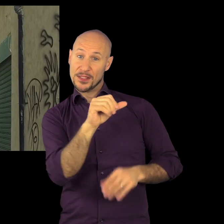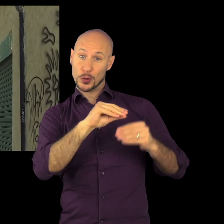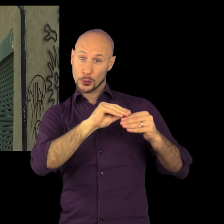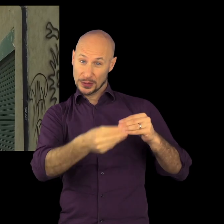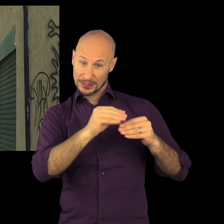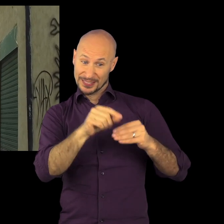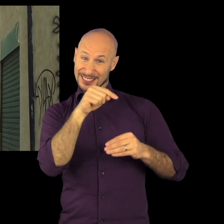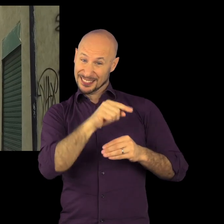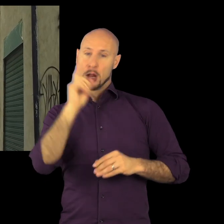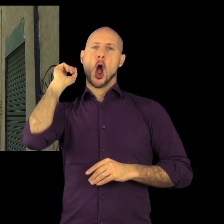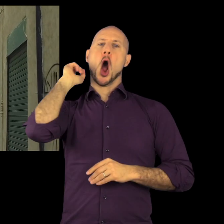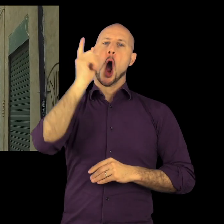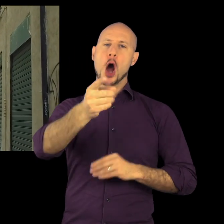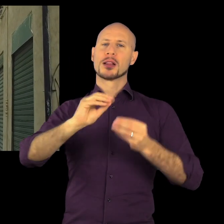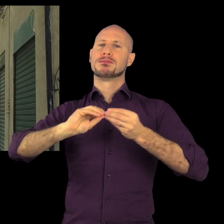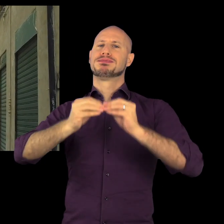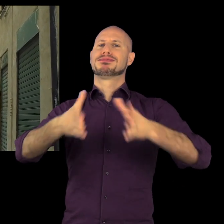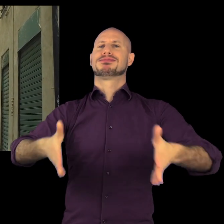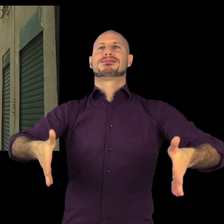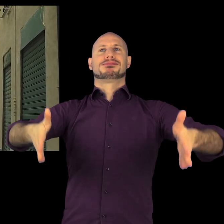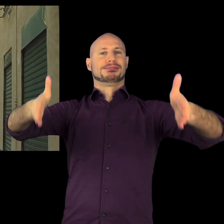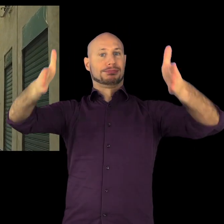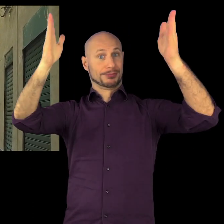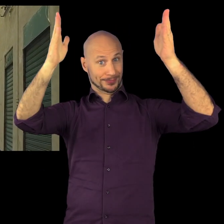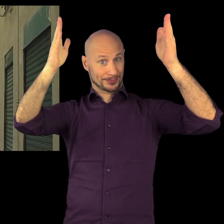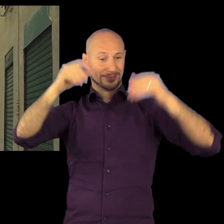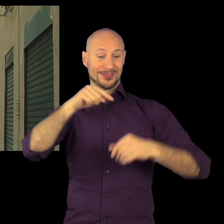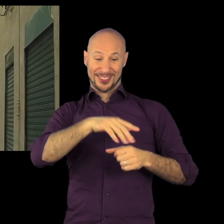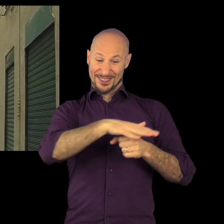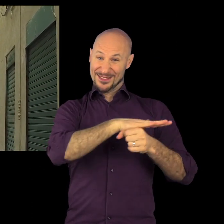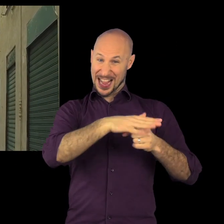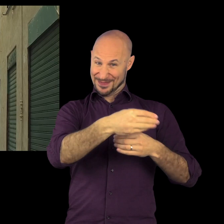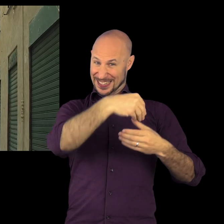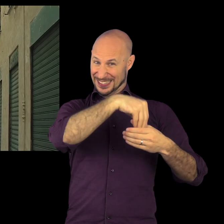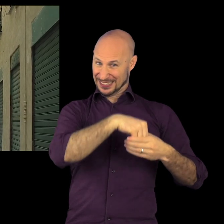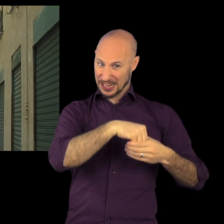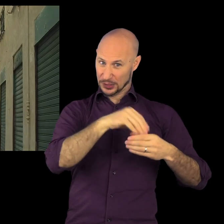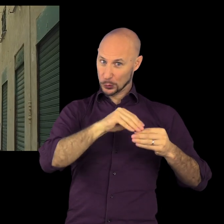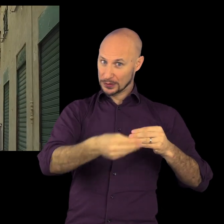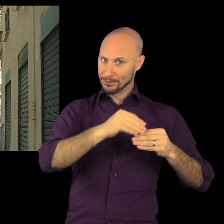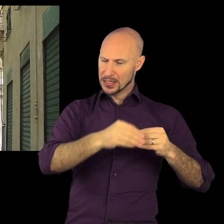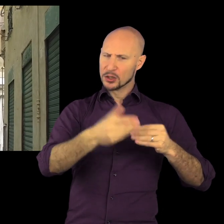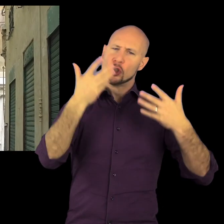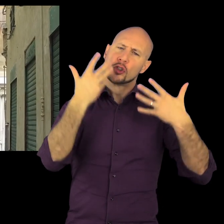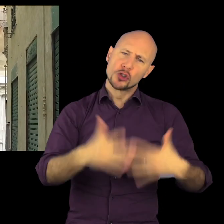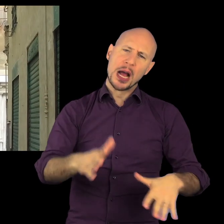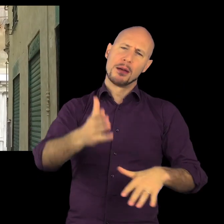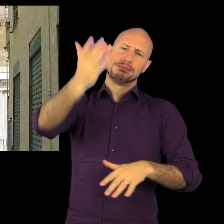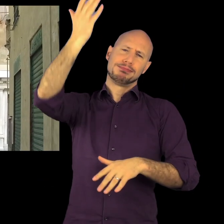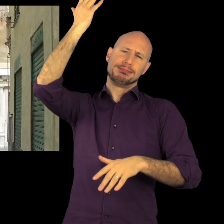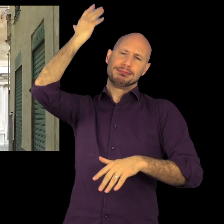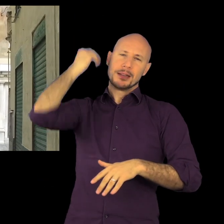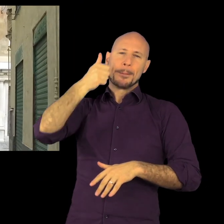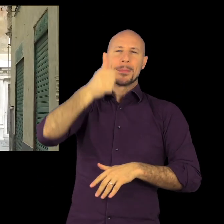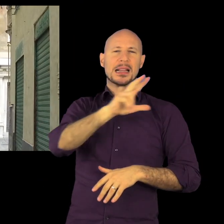di Stefano Squarciafico, un nobile appartenente ad una tra le principali famiglie genovesi del tempo, principali e